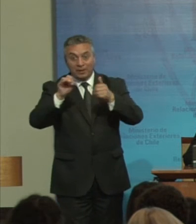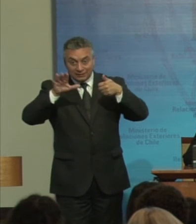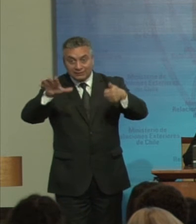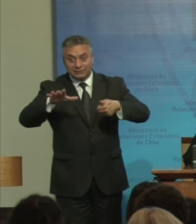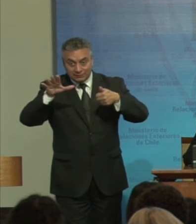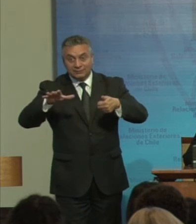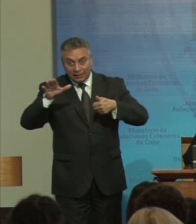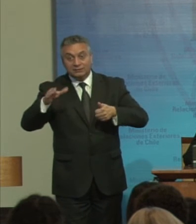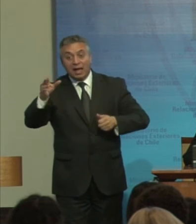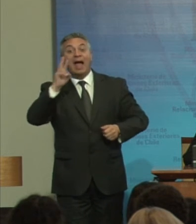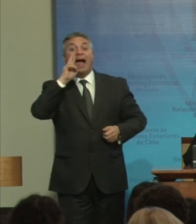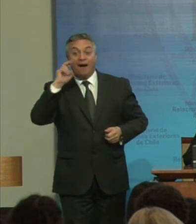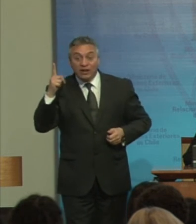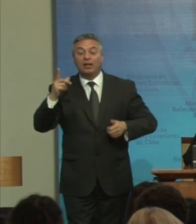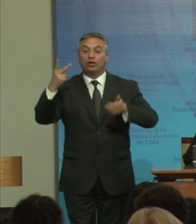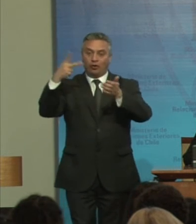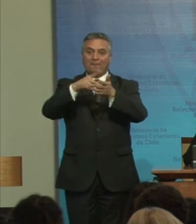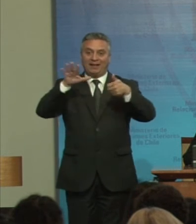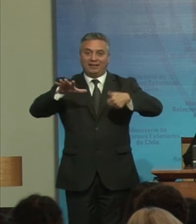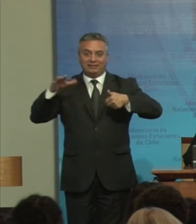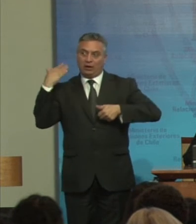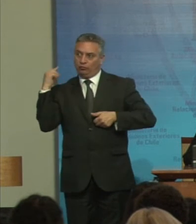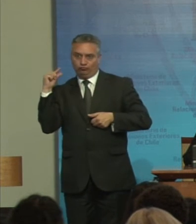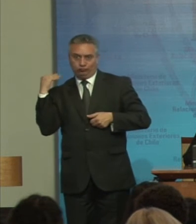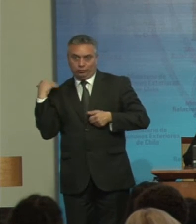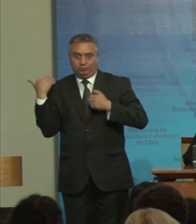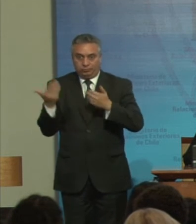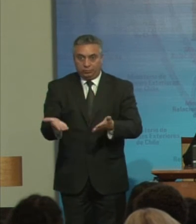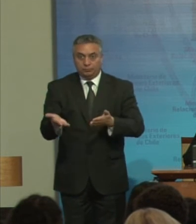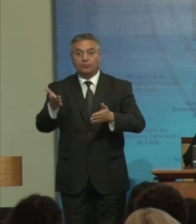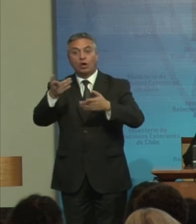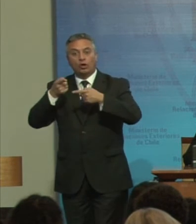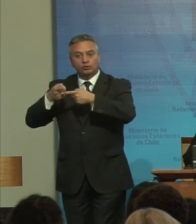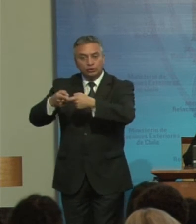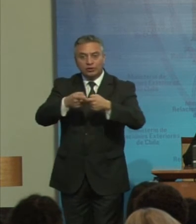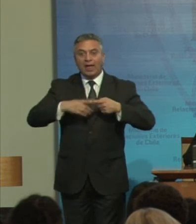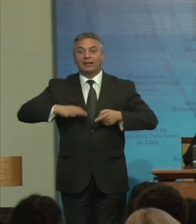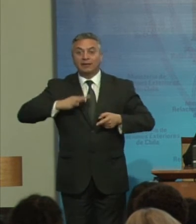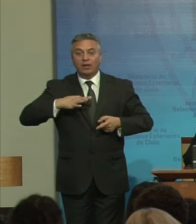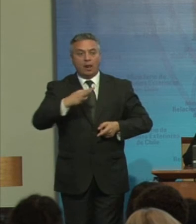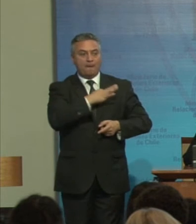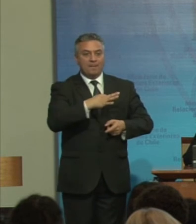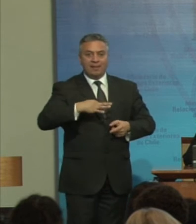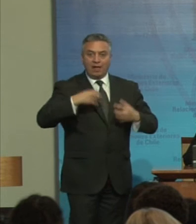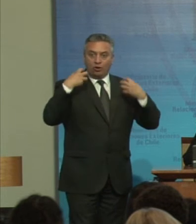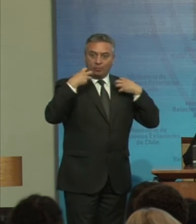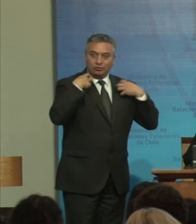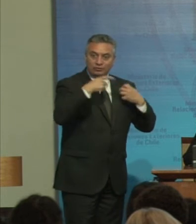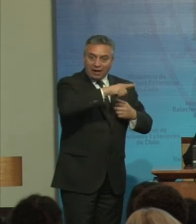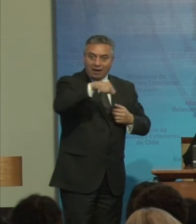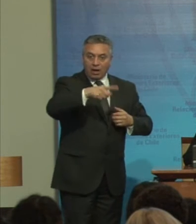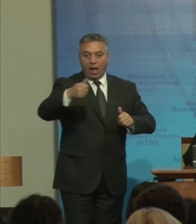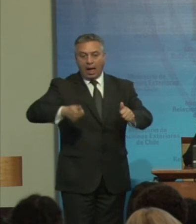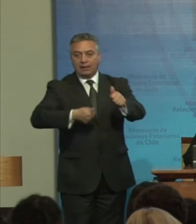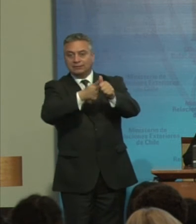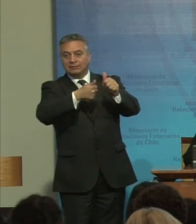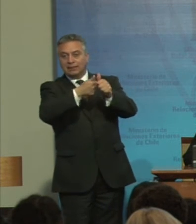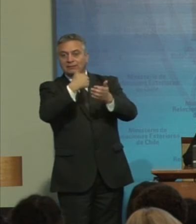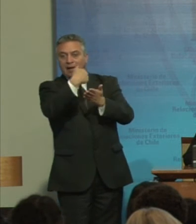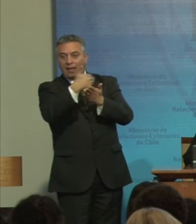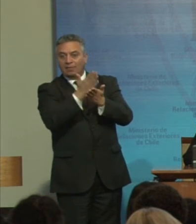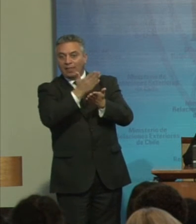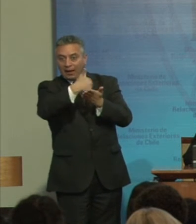2016 Formando parte Sociedad civil Ministerios responsables Asistencia técnica De